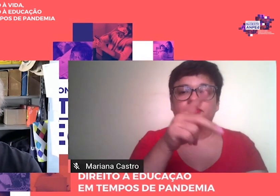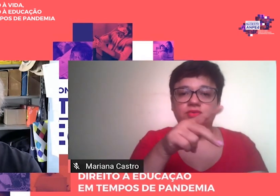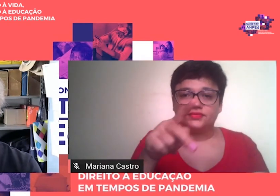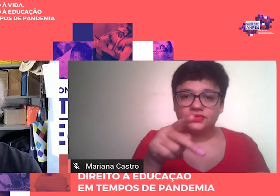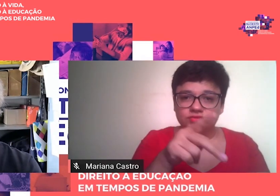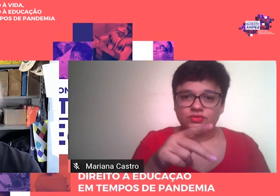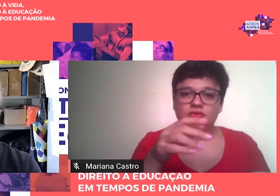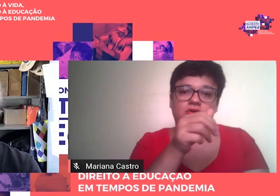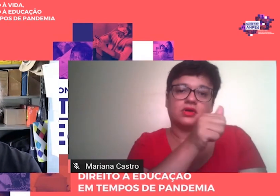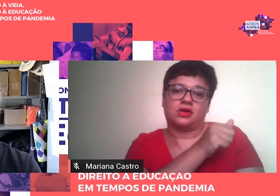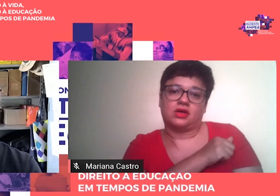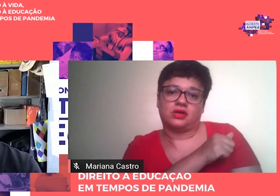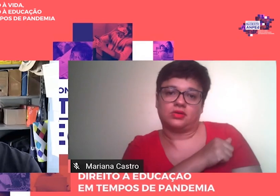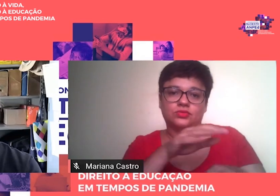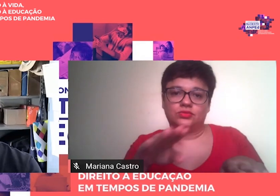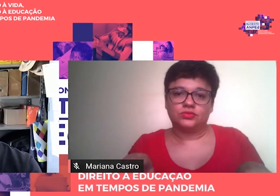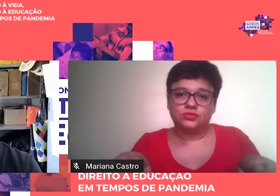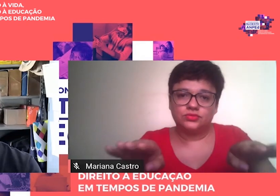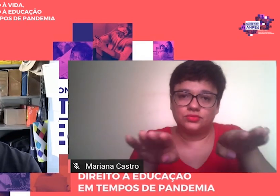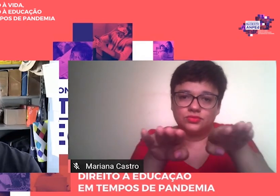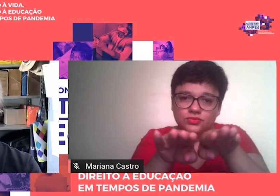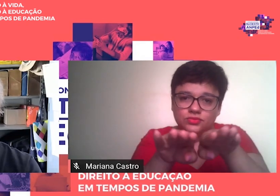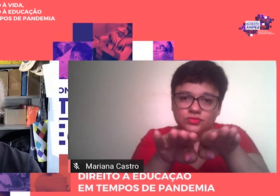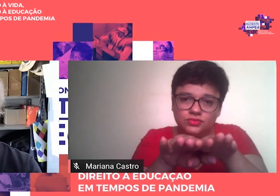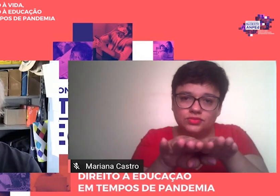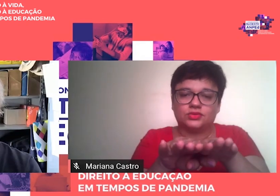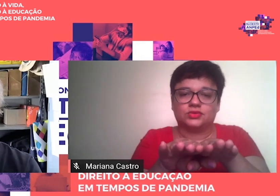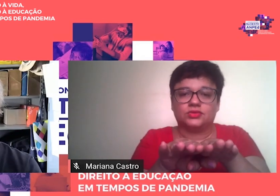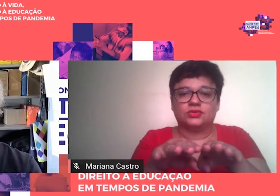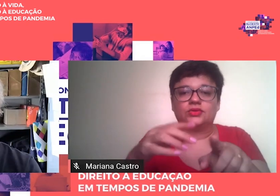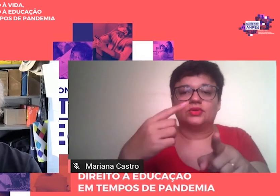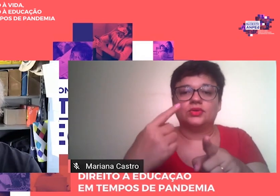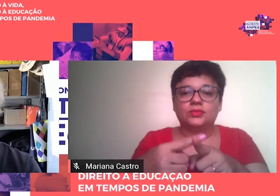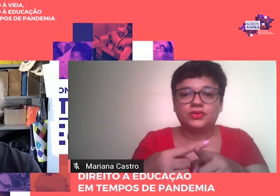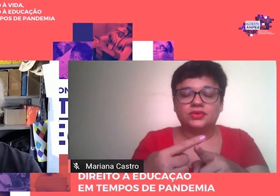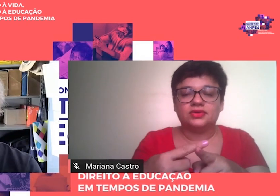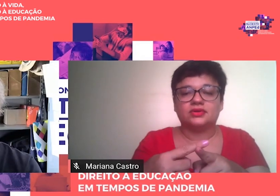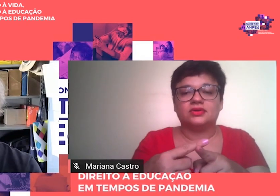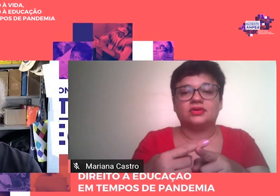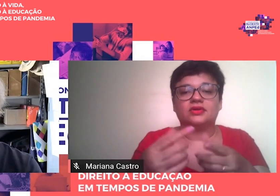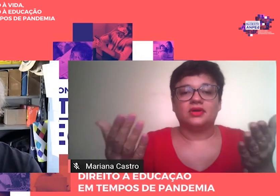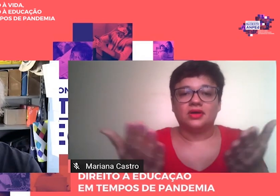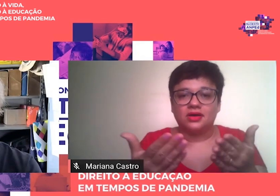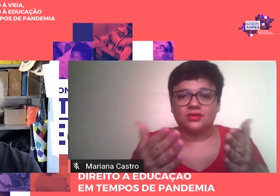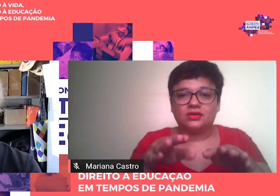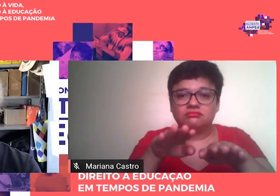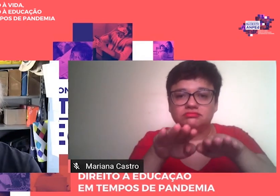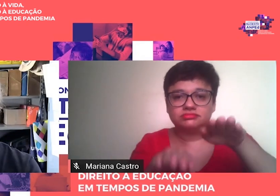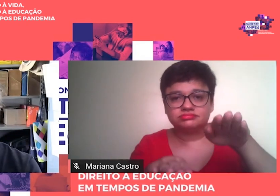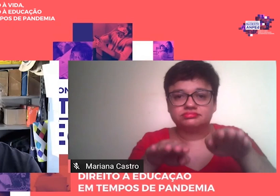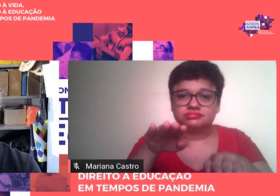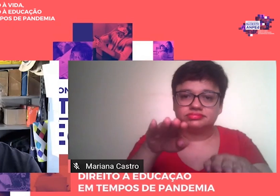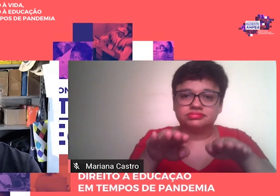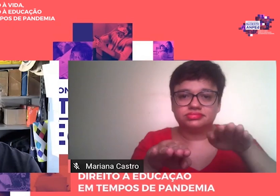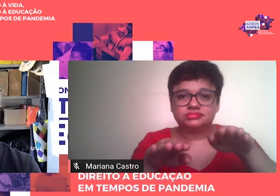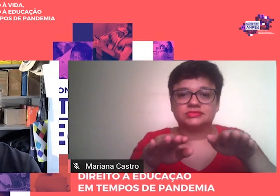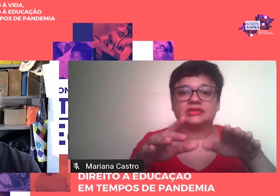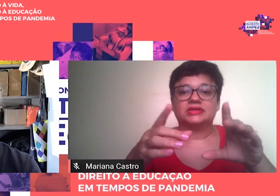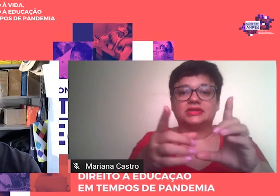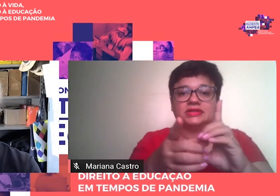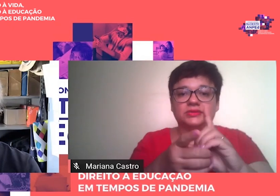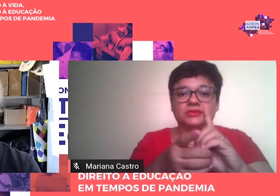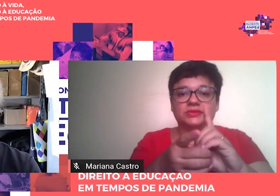não passava de um engodo, pois o critério para seu aferir o grau de democratização